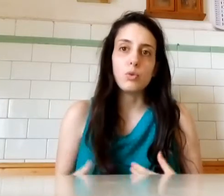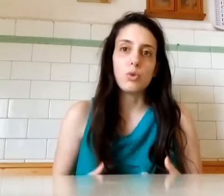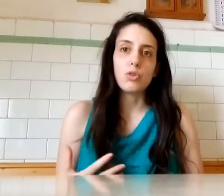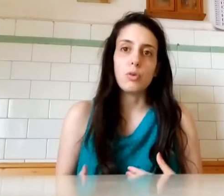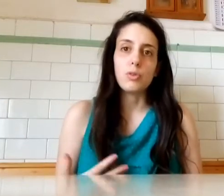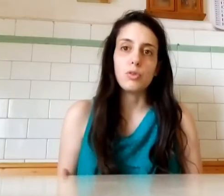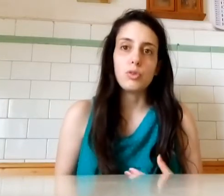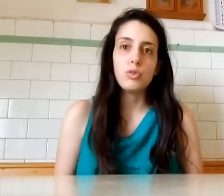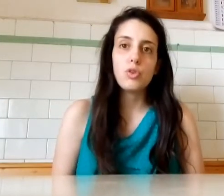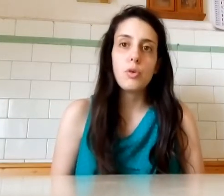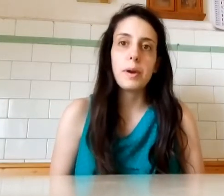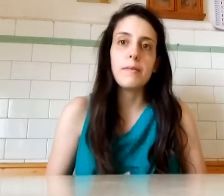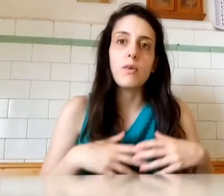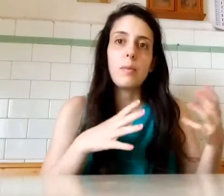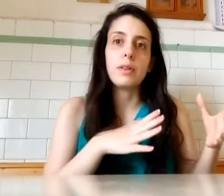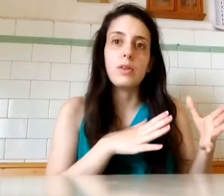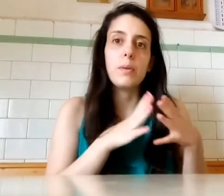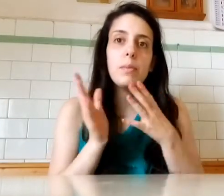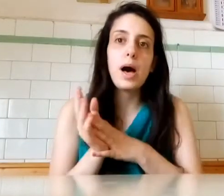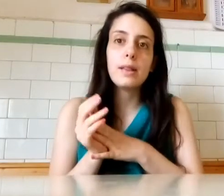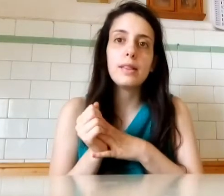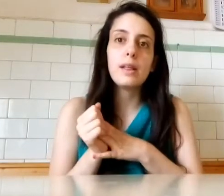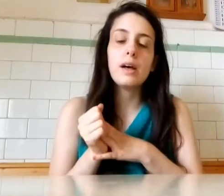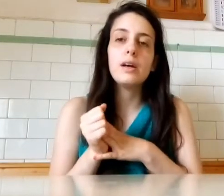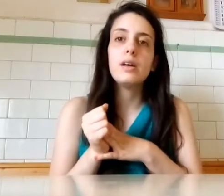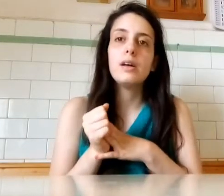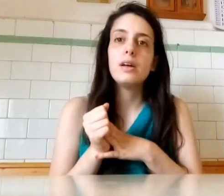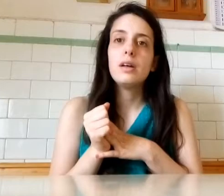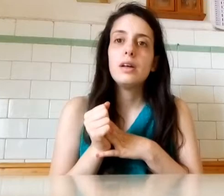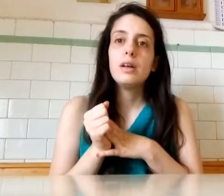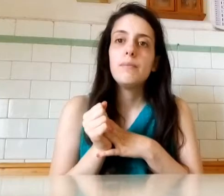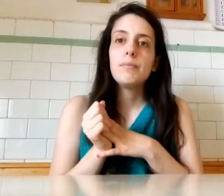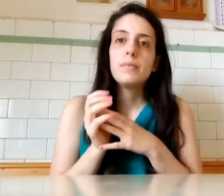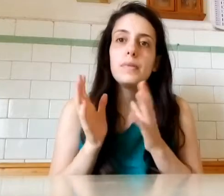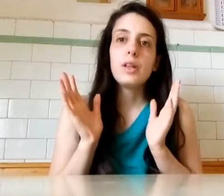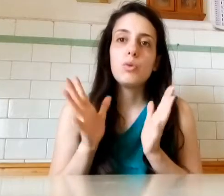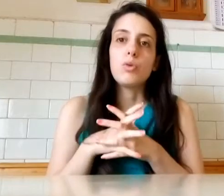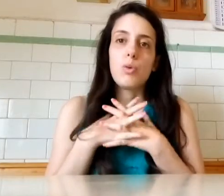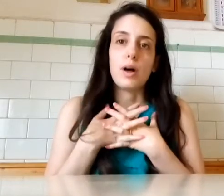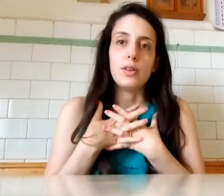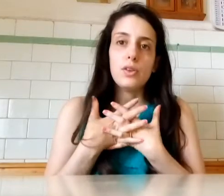sono andato di sopra Avevo la pressione bassa E tutto quanto